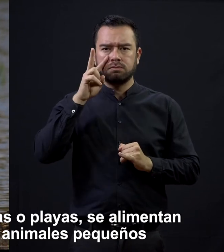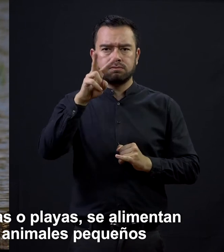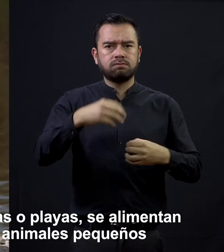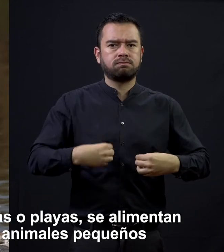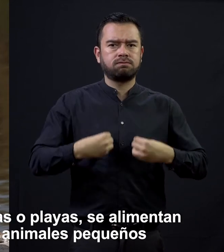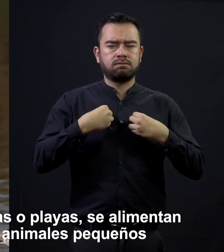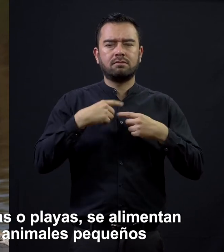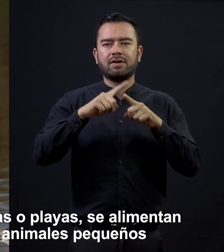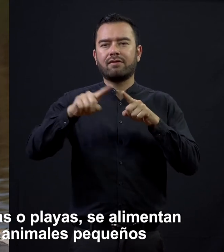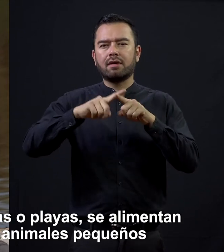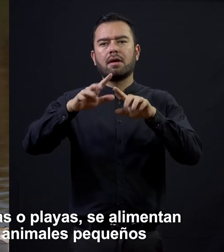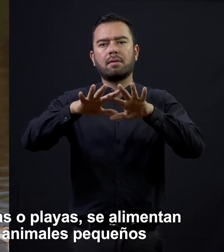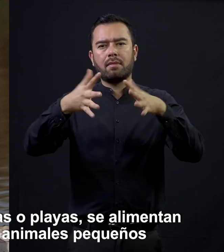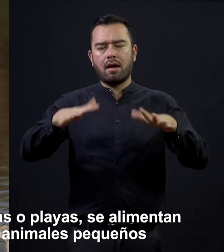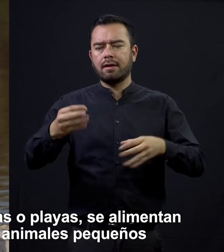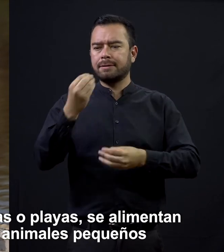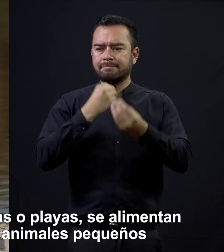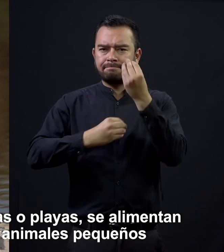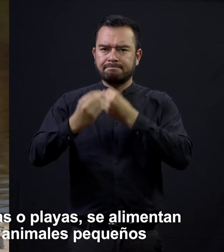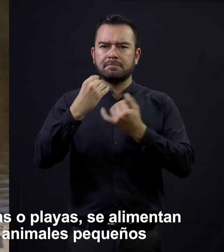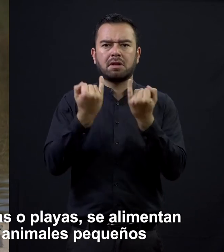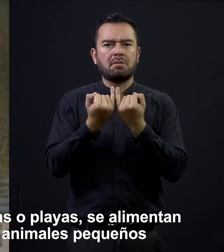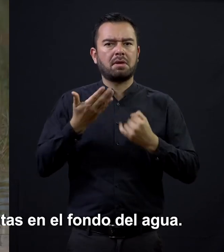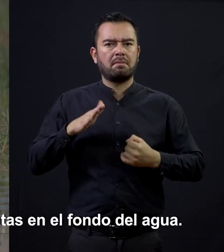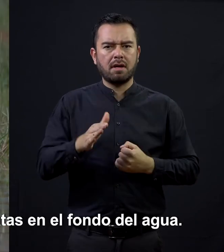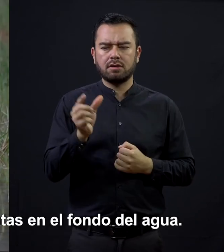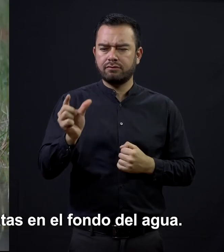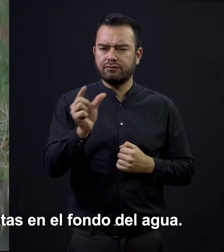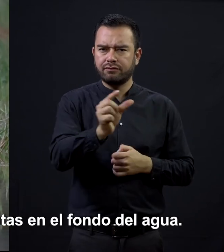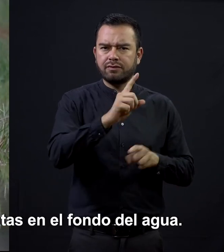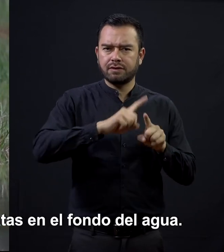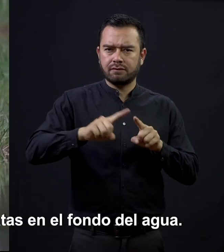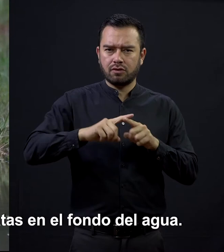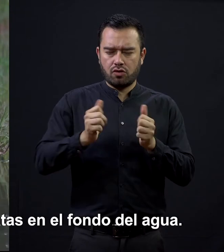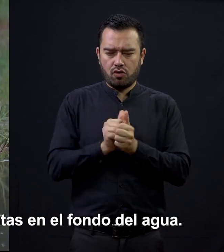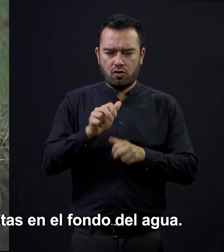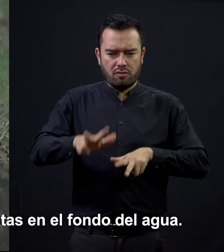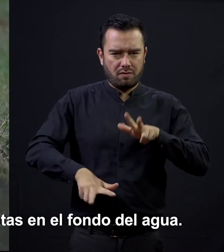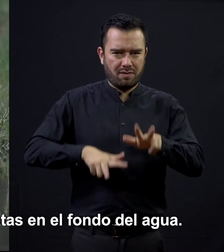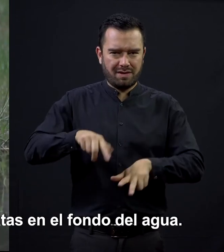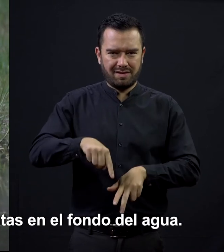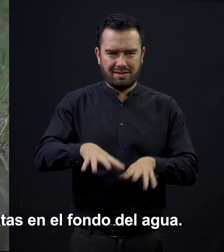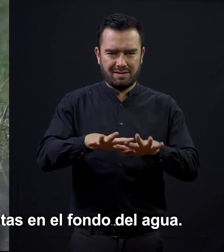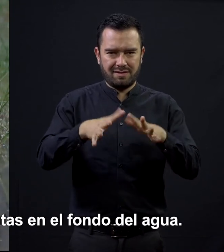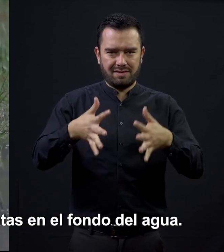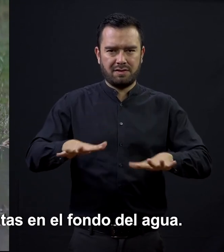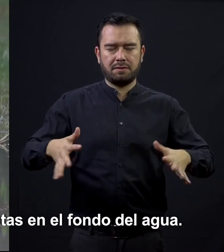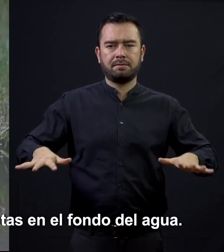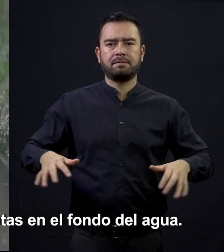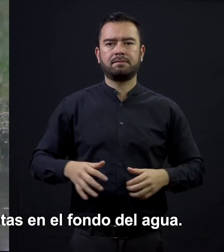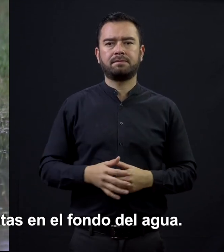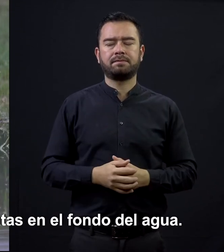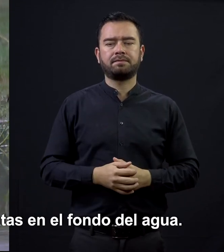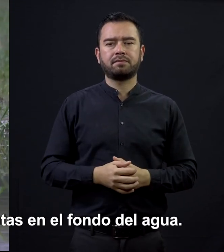playas. Se alimentan de peces y otros animales pequeños que busca con sus patas en el fondo del agua.